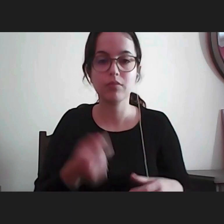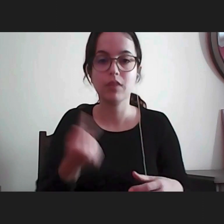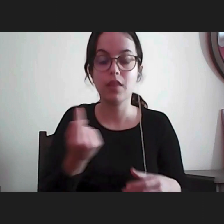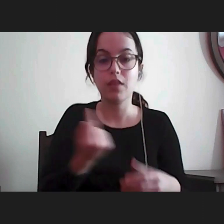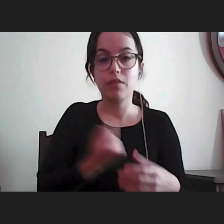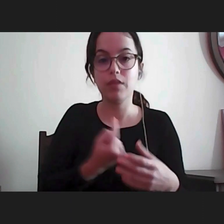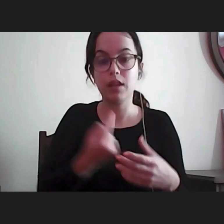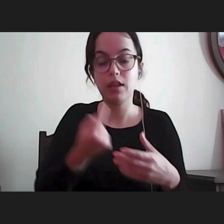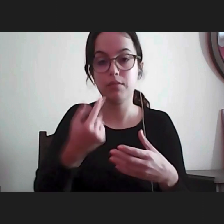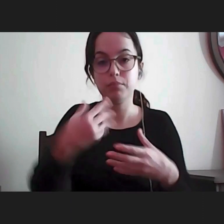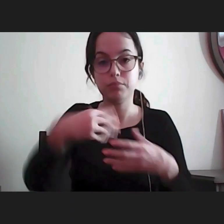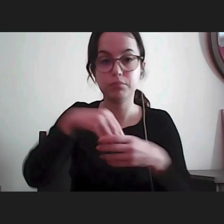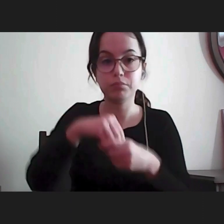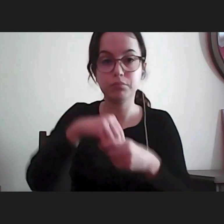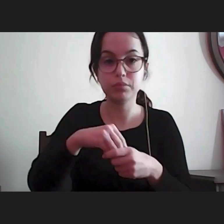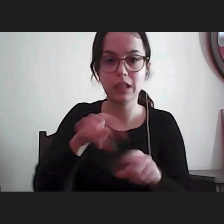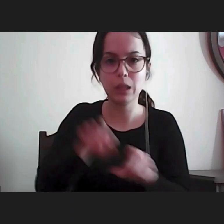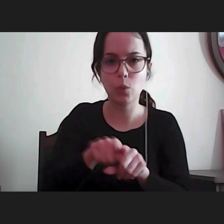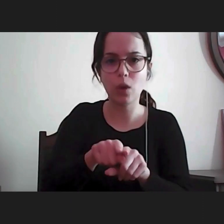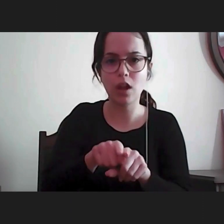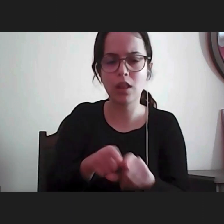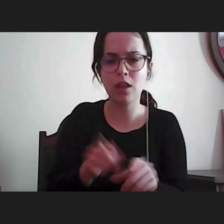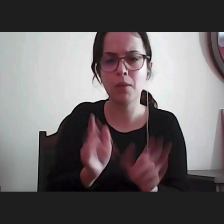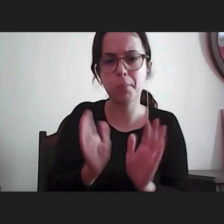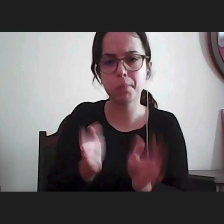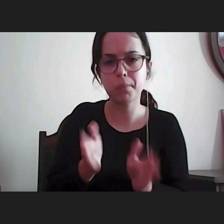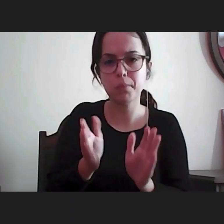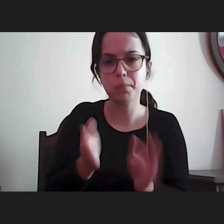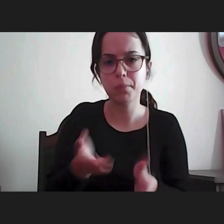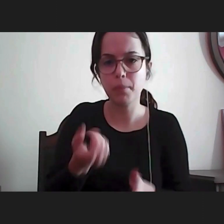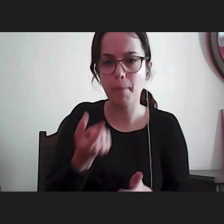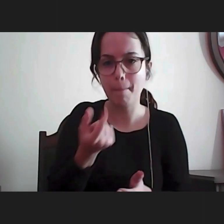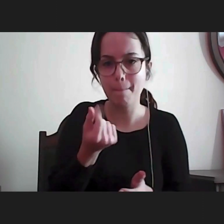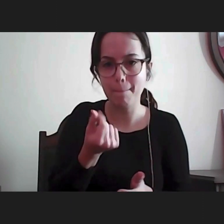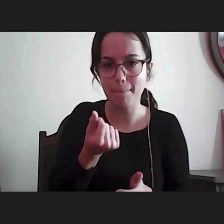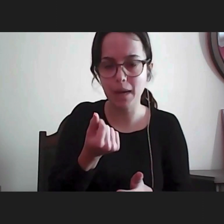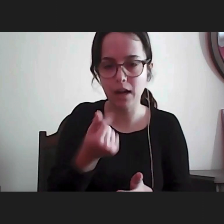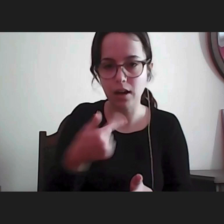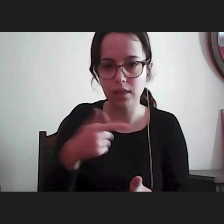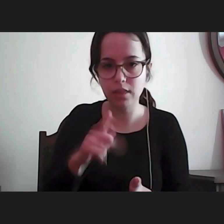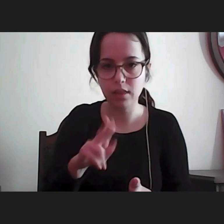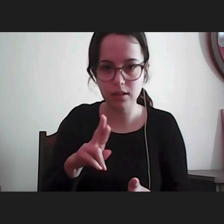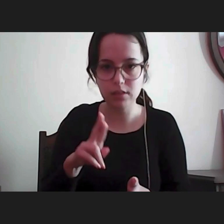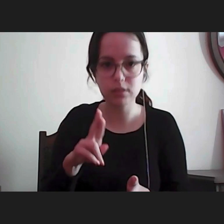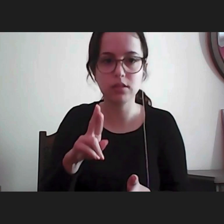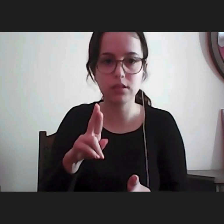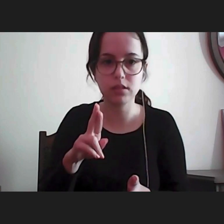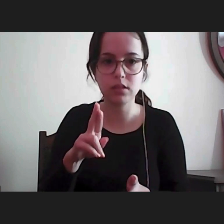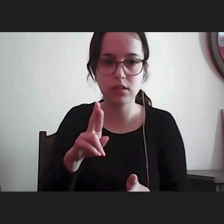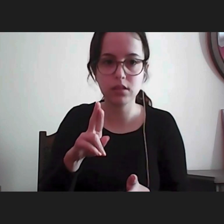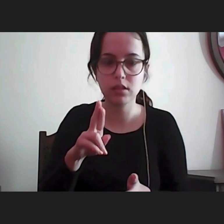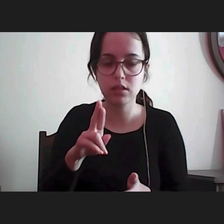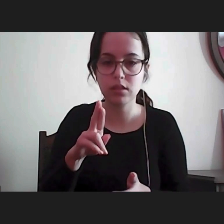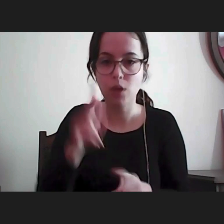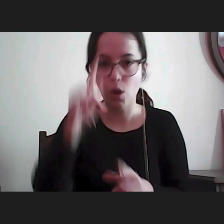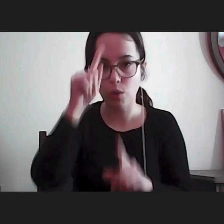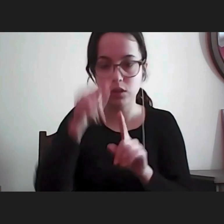possibilidade de se ficar isento da taxa que está prevista para ele aceder